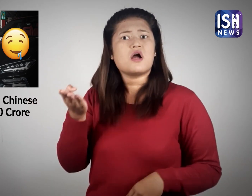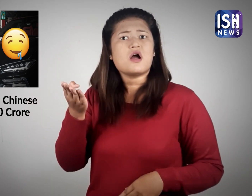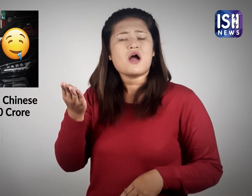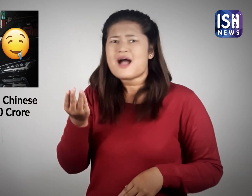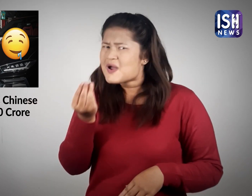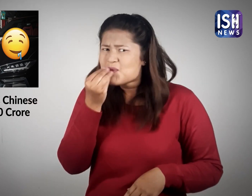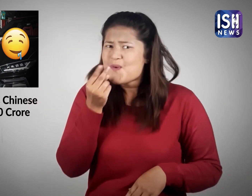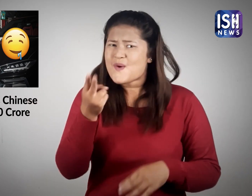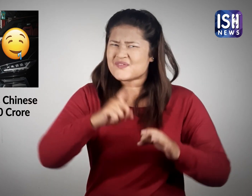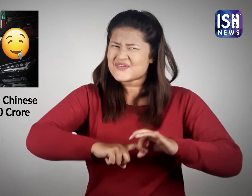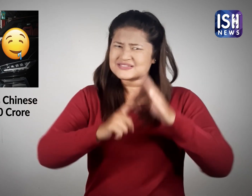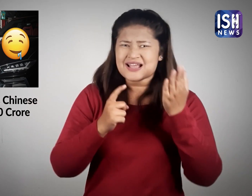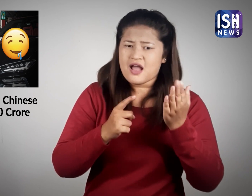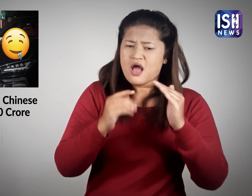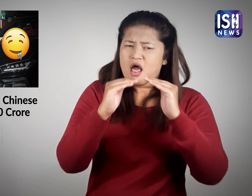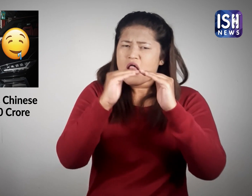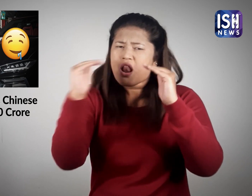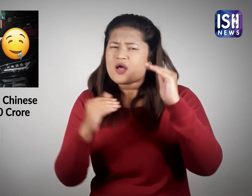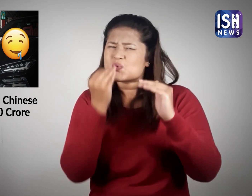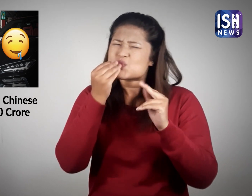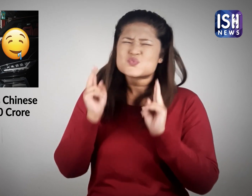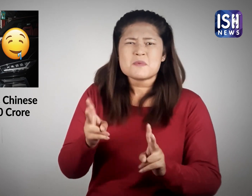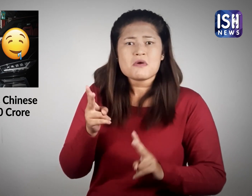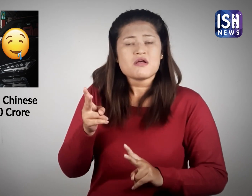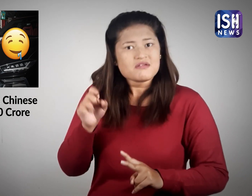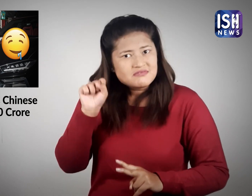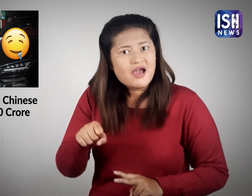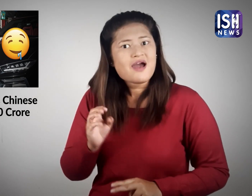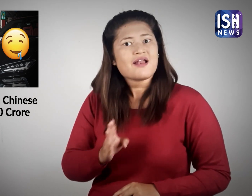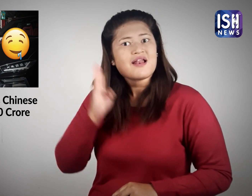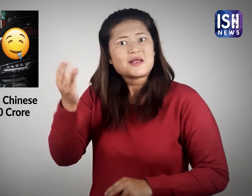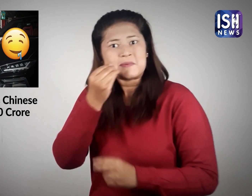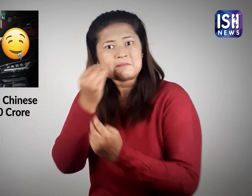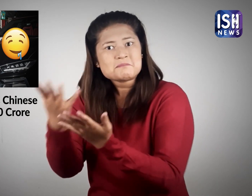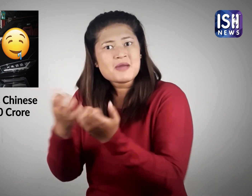अभिनेता सड़क किनारे एक स्टॉल पर खड़ा होकर खाना खा रहा है